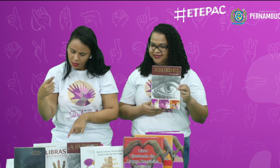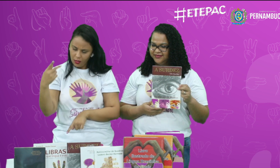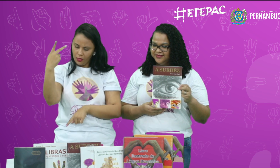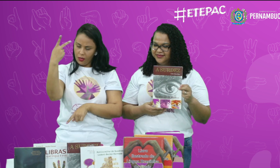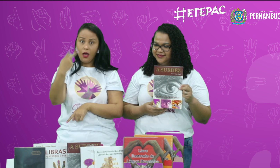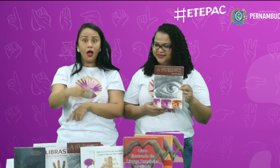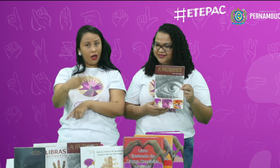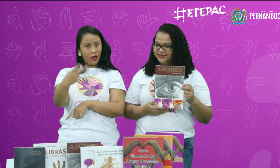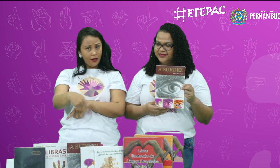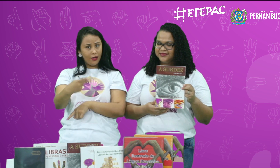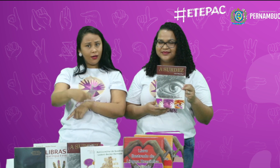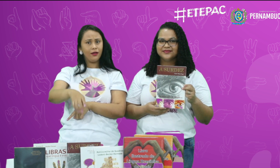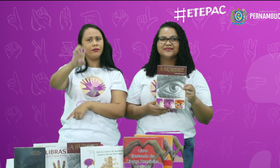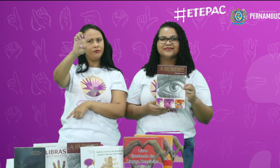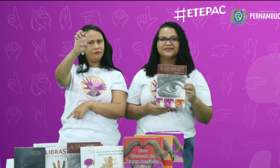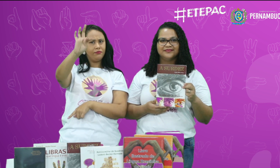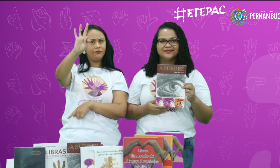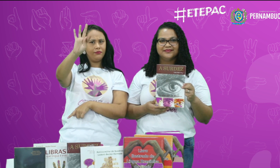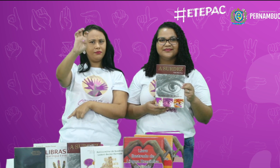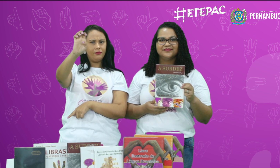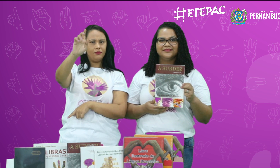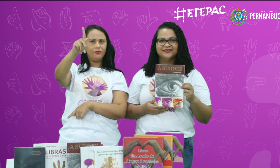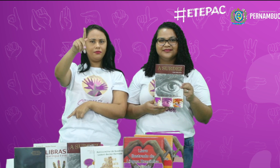Aqui. É TEPAC.